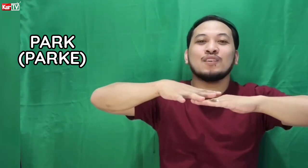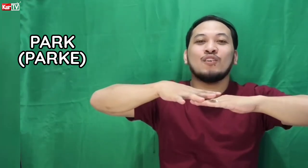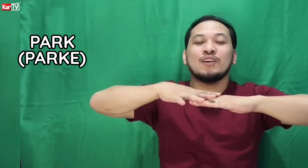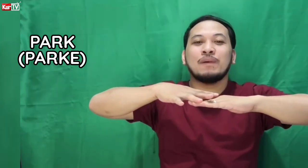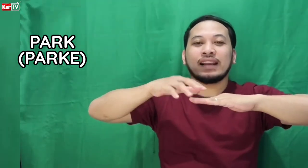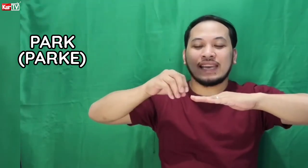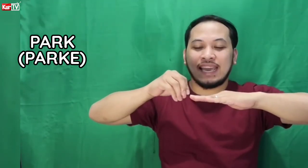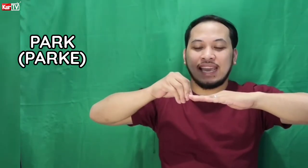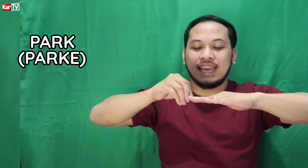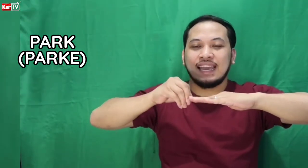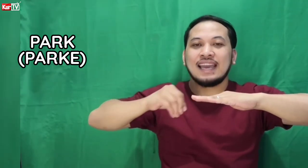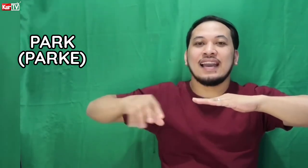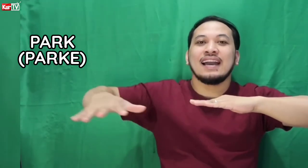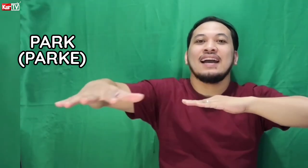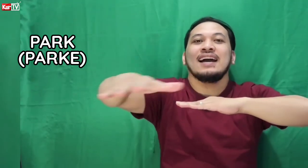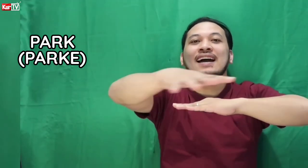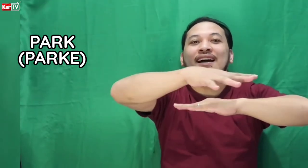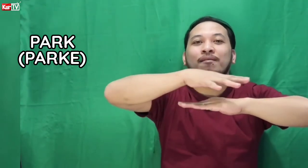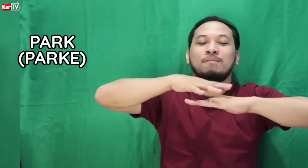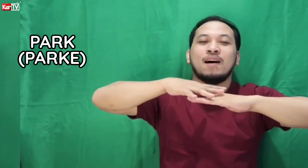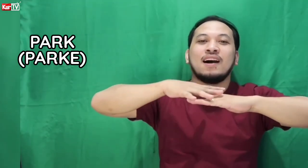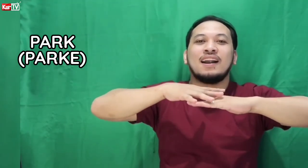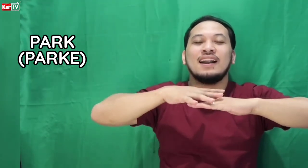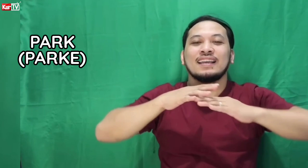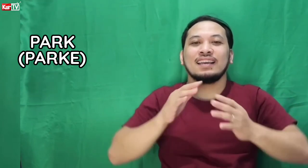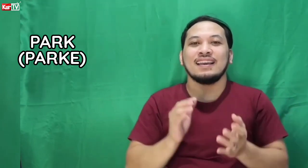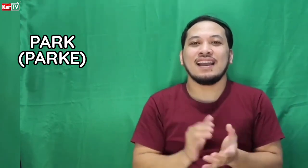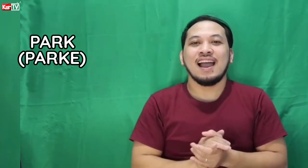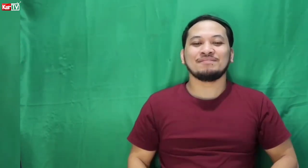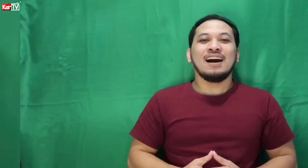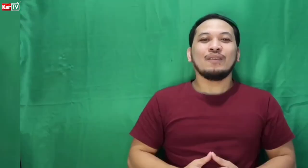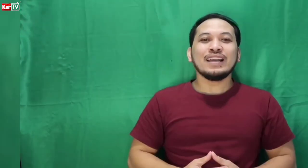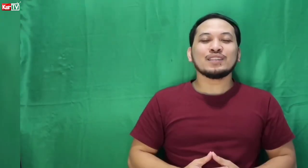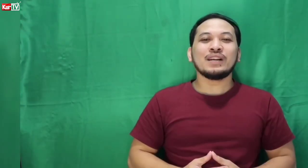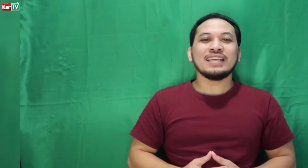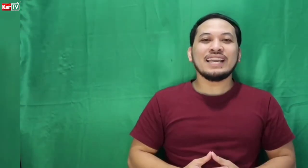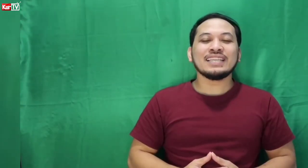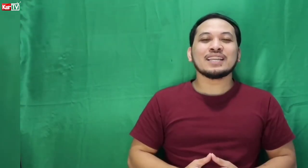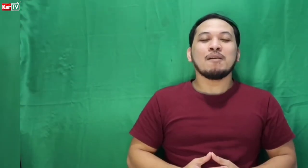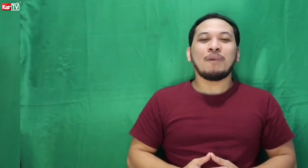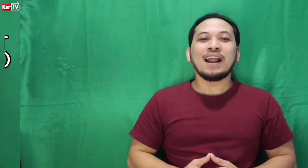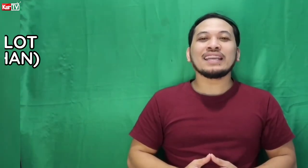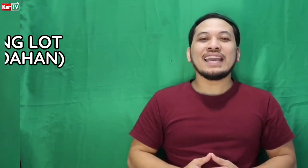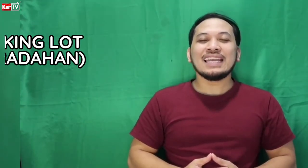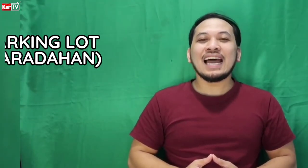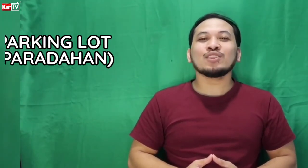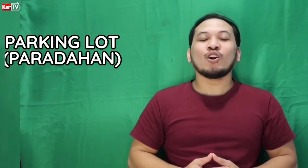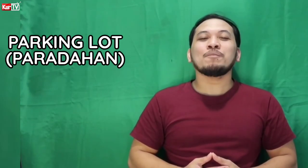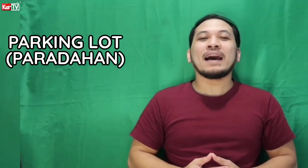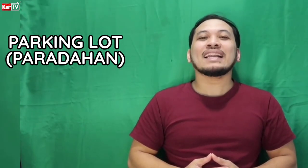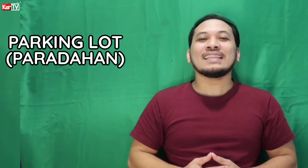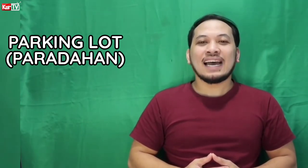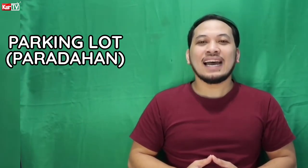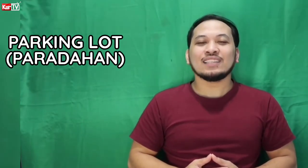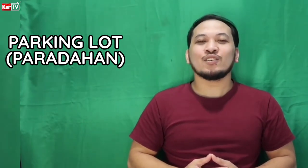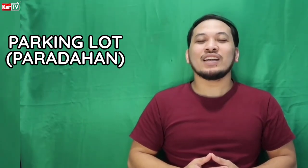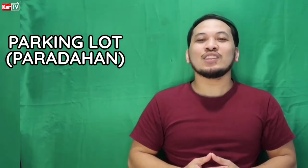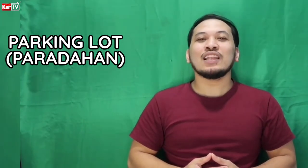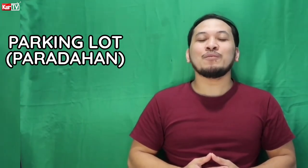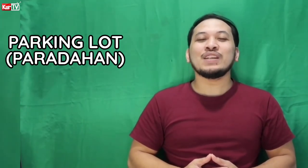or parke. Park. Our next word is parking lot or paradahan. So, ganito lang po